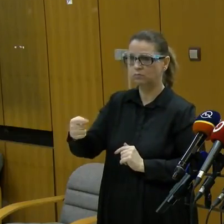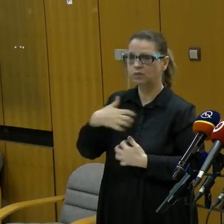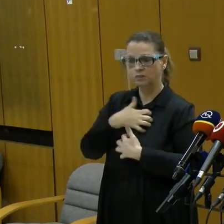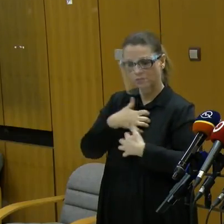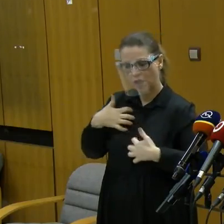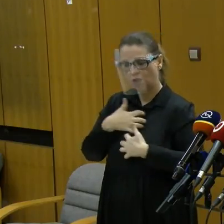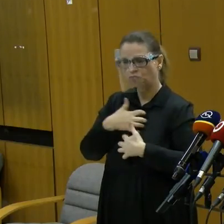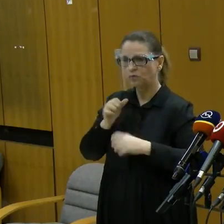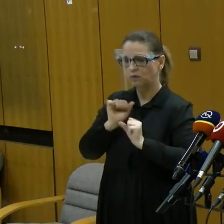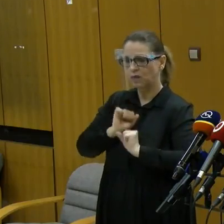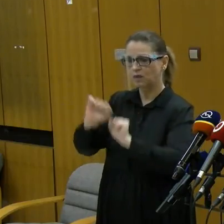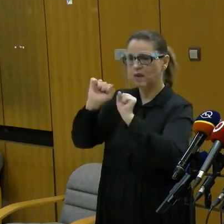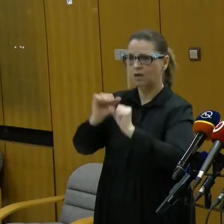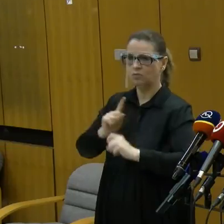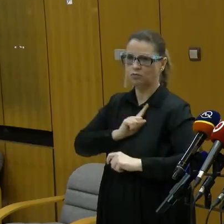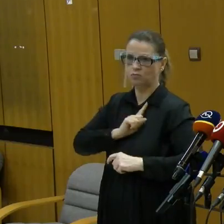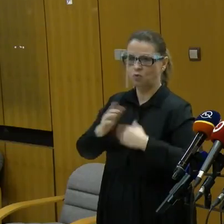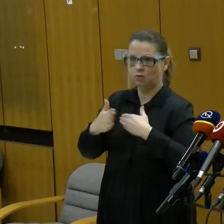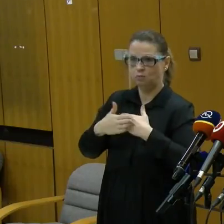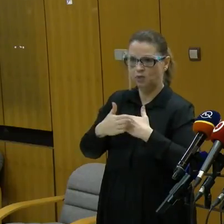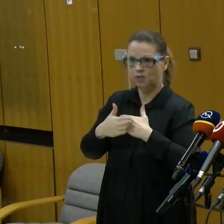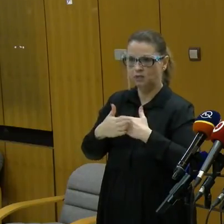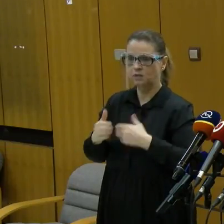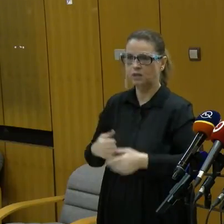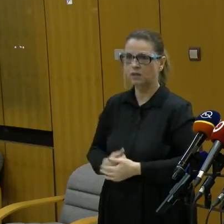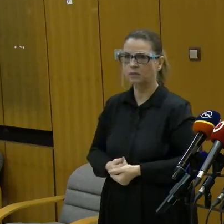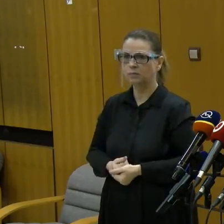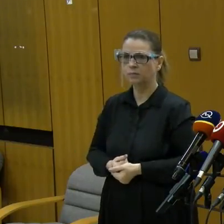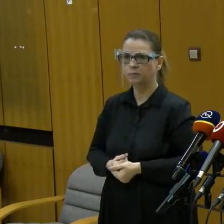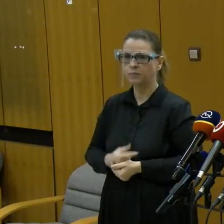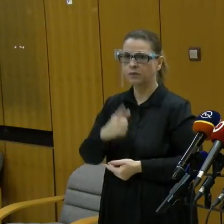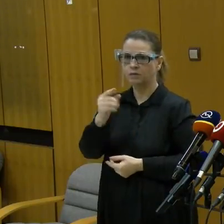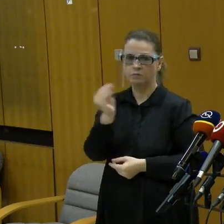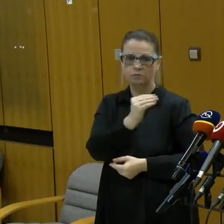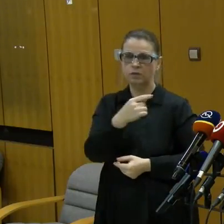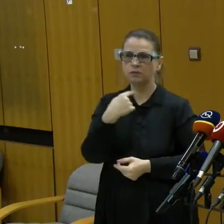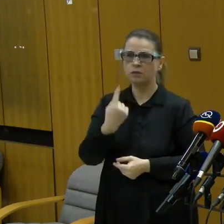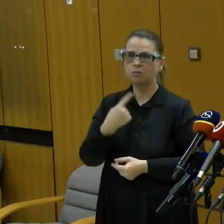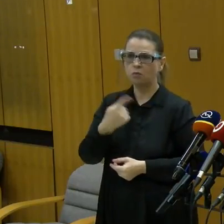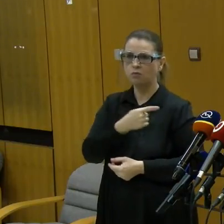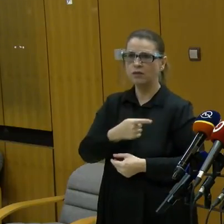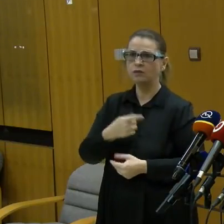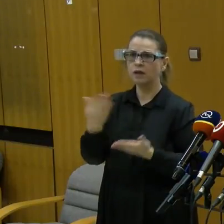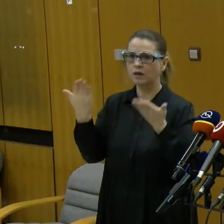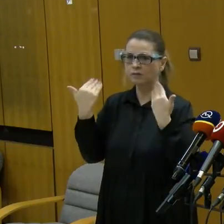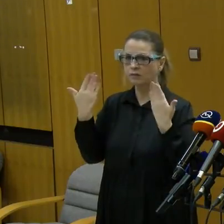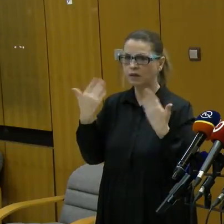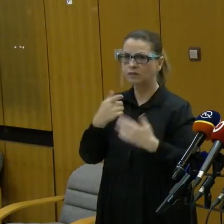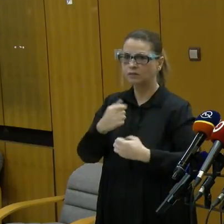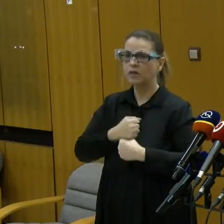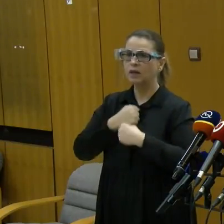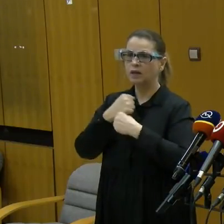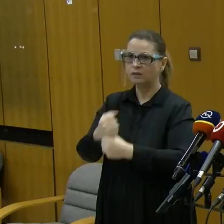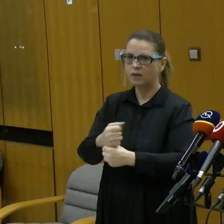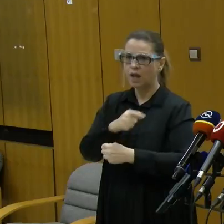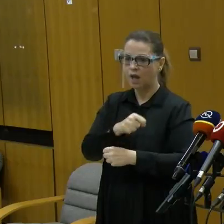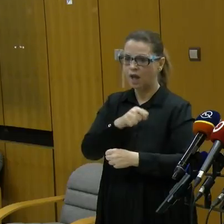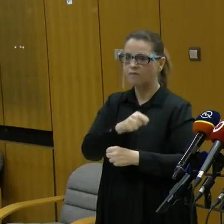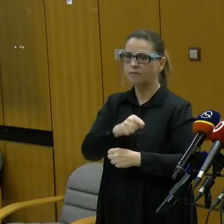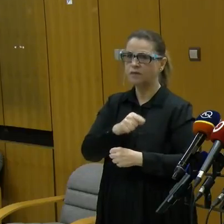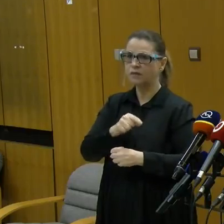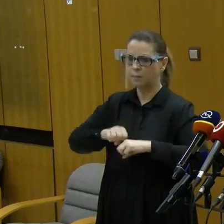preto, aby sme ochránili svojich najbližších. Ďakujem veľmi pekne. povedali cez výkend, že ten nárok pán vývodnícky komisie, na ktorú pána premiera